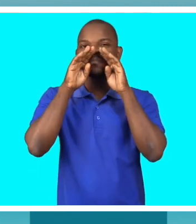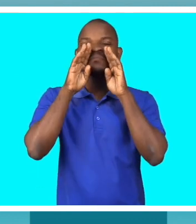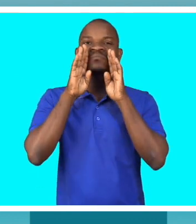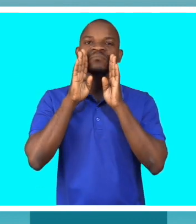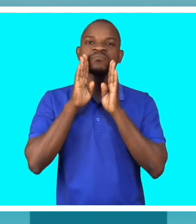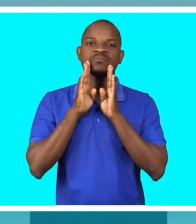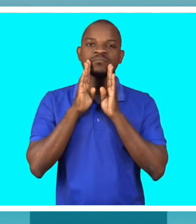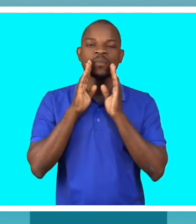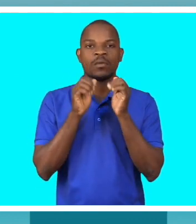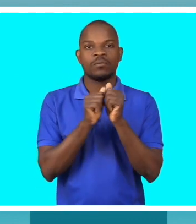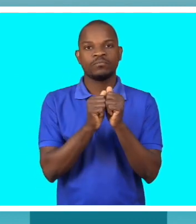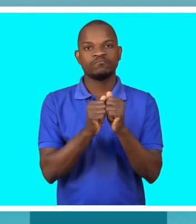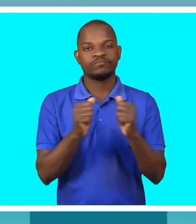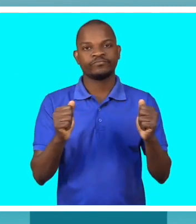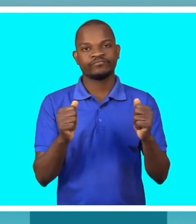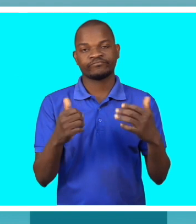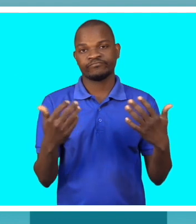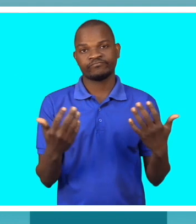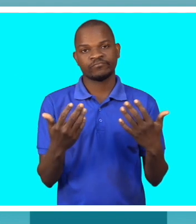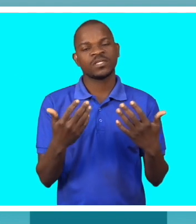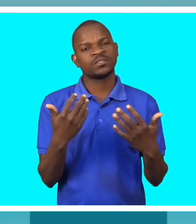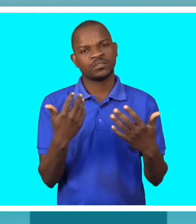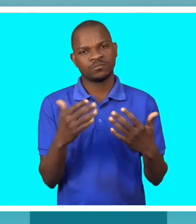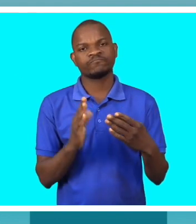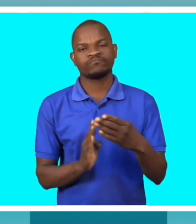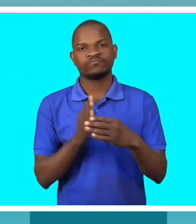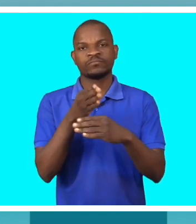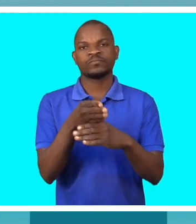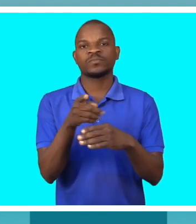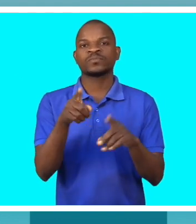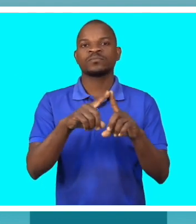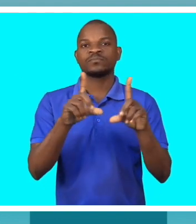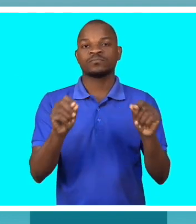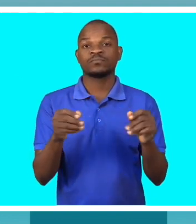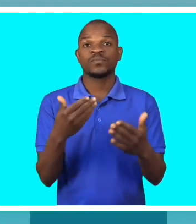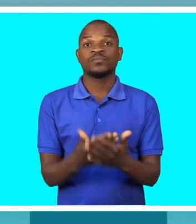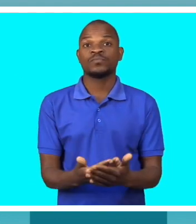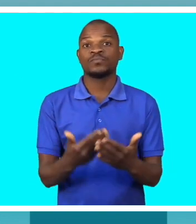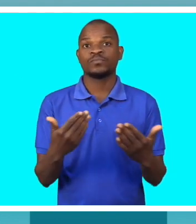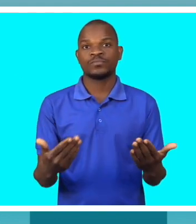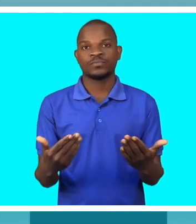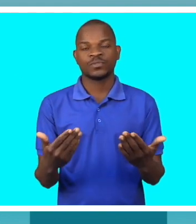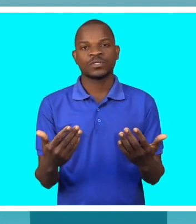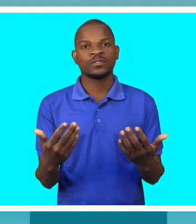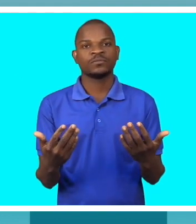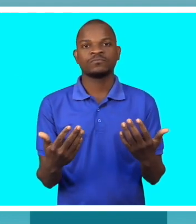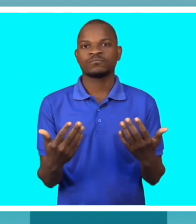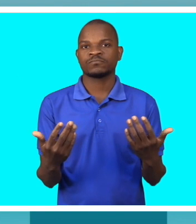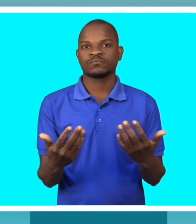superamos isso. Porque quando ele teve